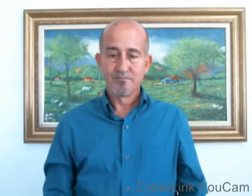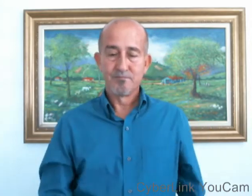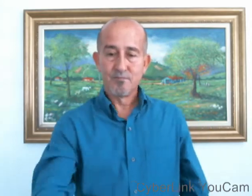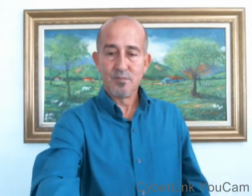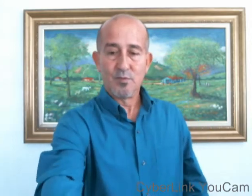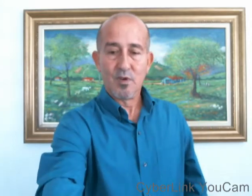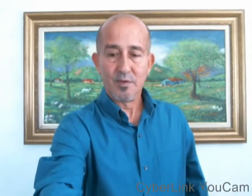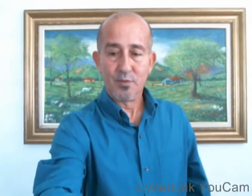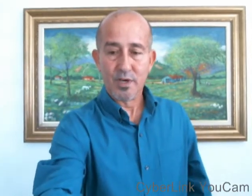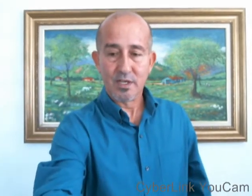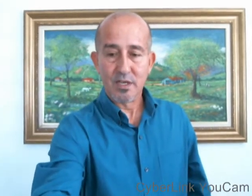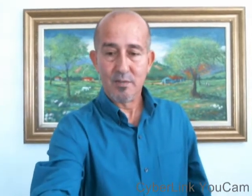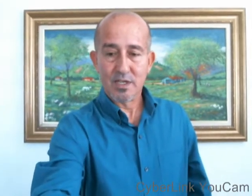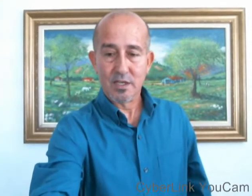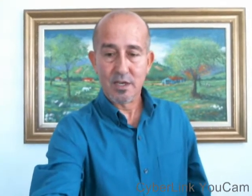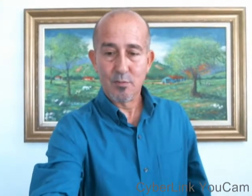Vamos a por aquí que más tenemos.